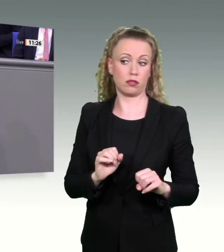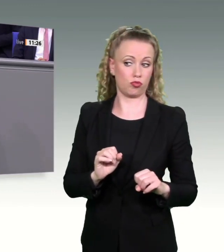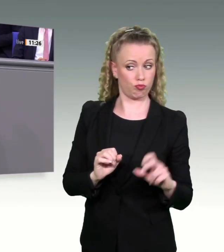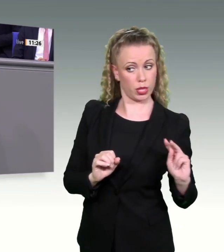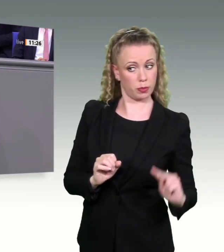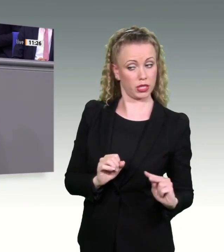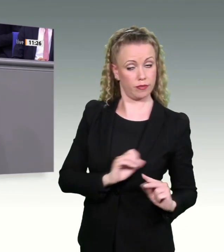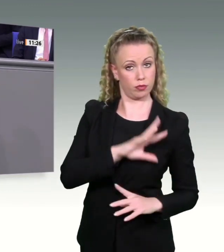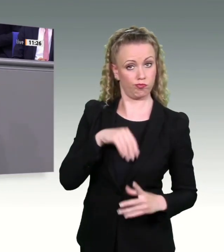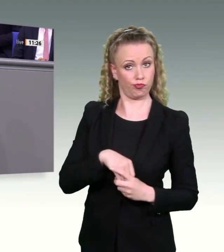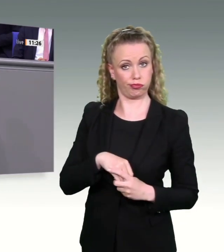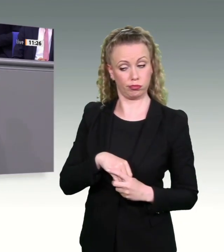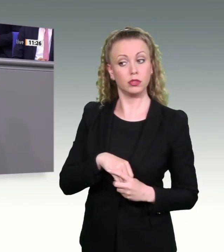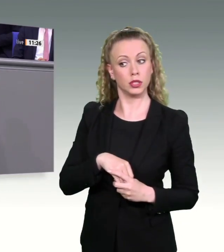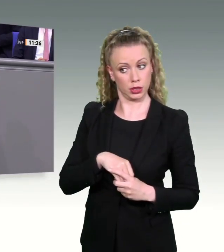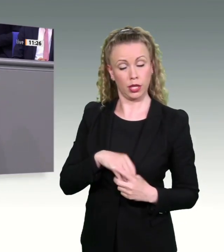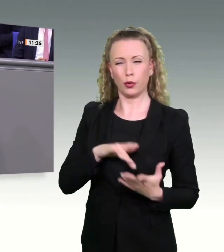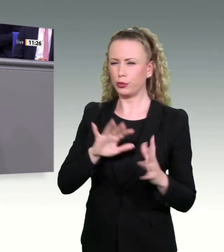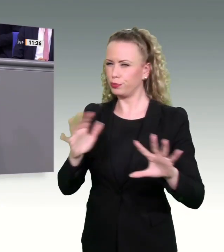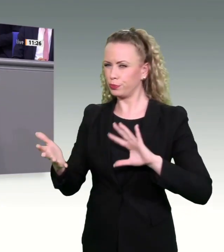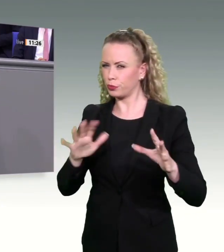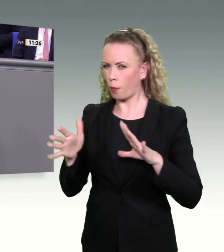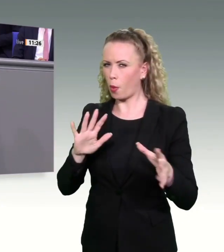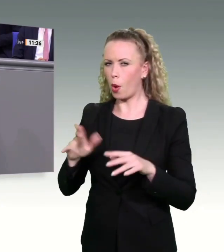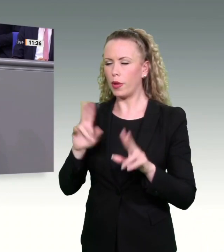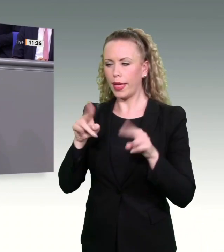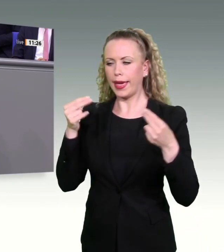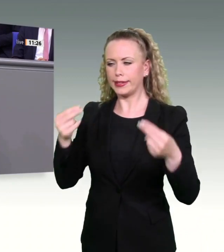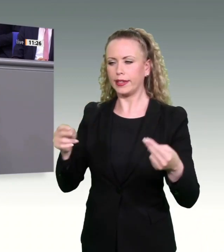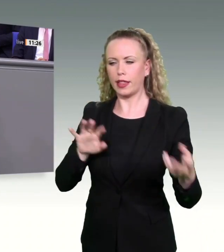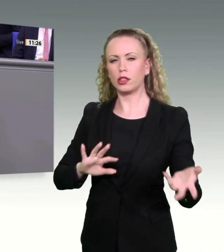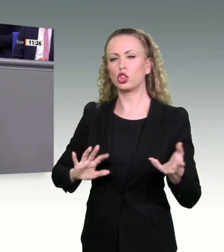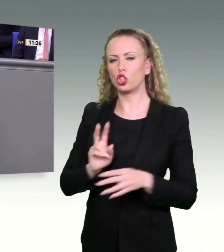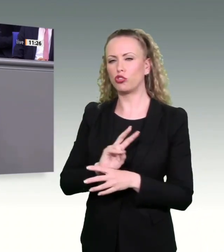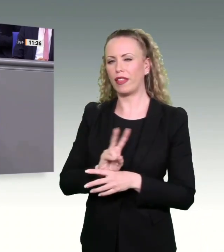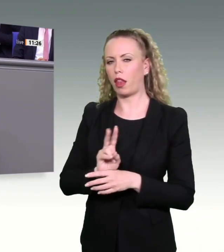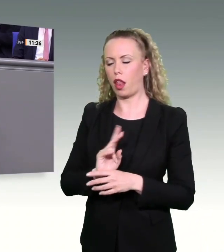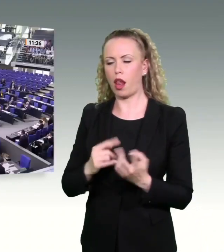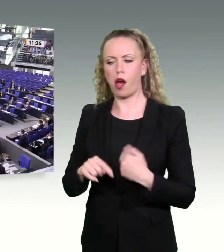Denn es besteht hier offensichtlich ein Verdacht auf Etikettenschwindel und Mogelpackung. Vielen Dank.